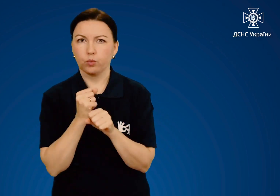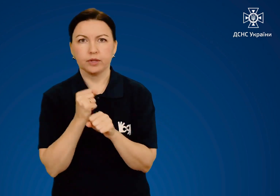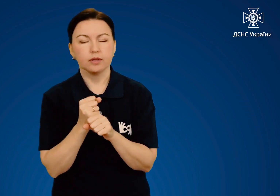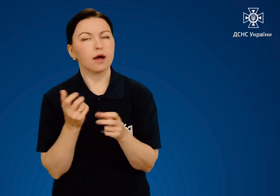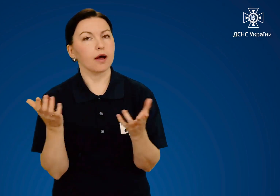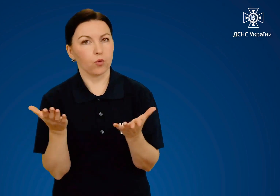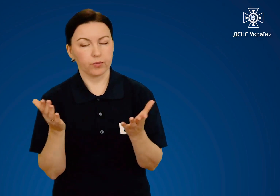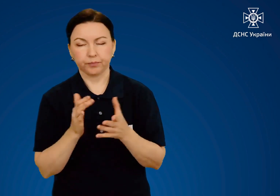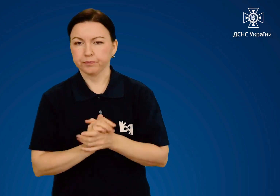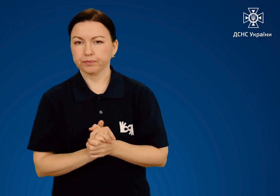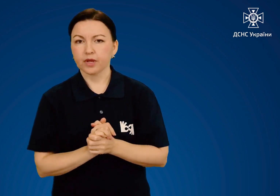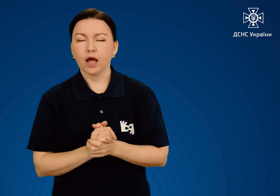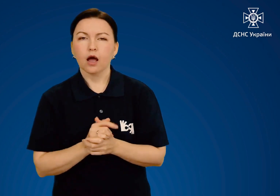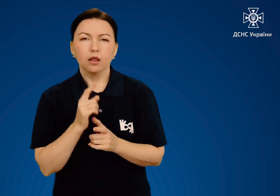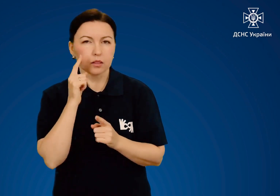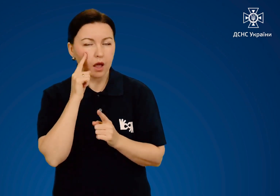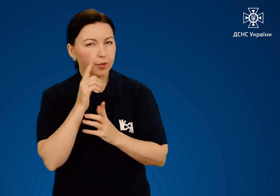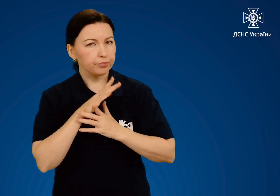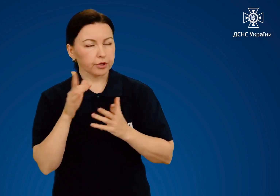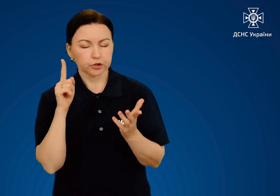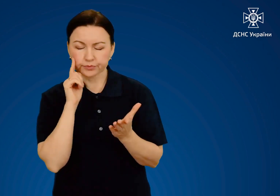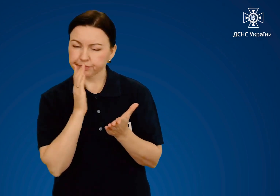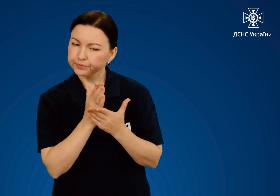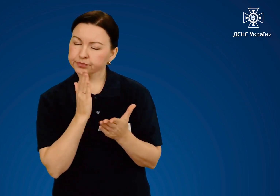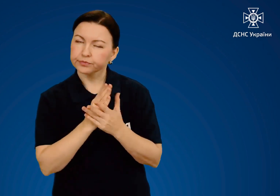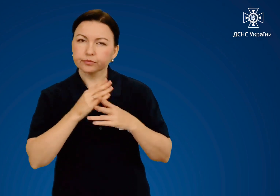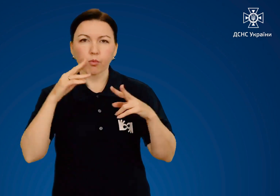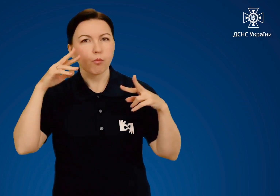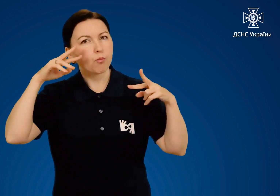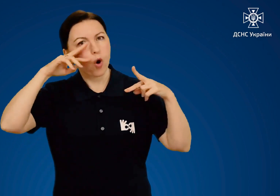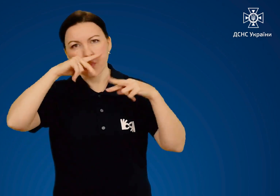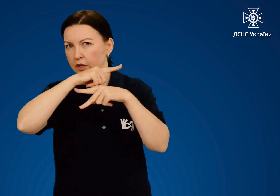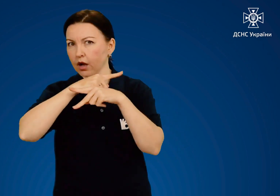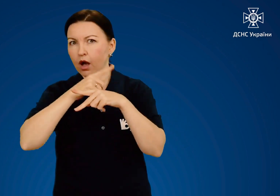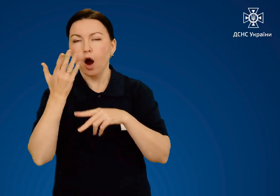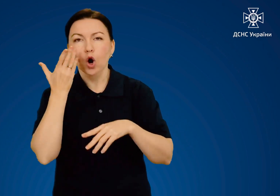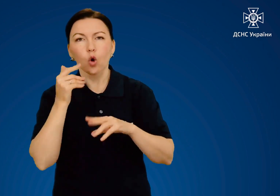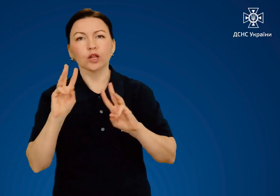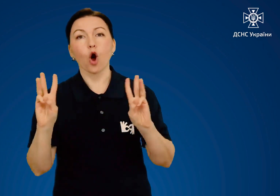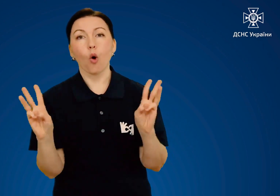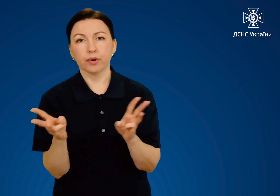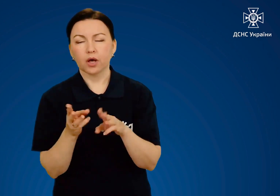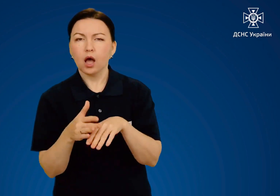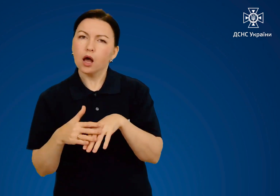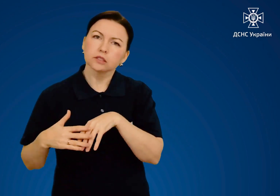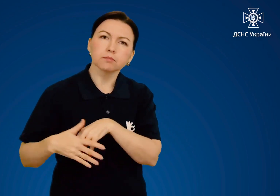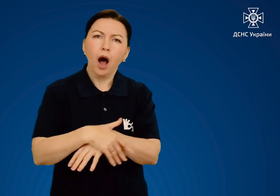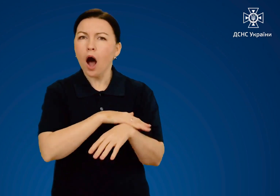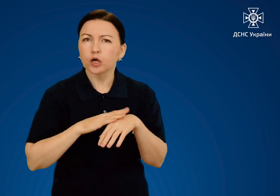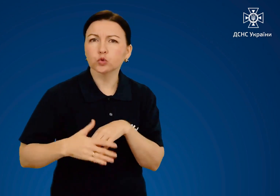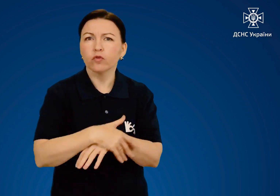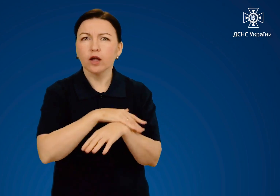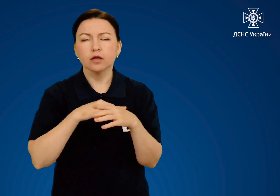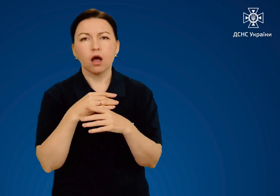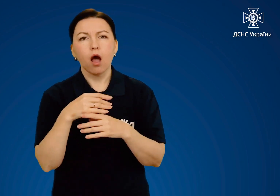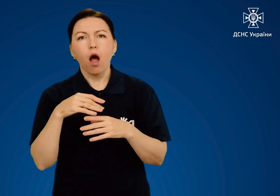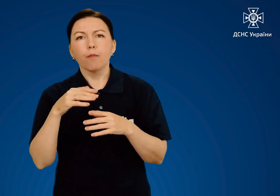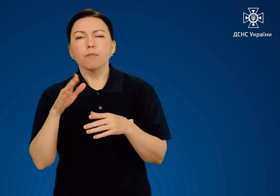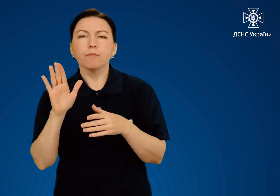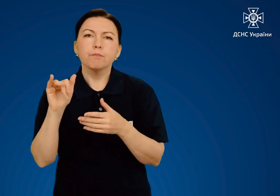РОБИТИ Найбільш розповсюджена помилка при опіках – це змазування ушкодженої